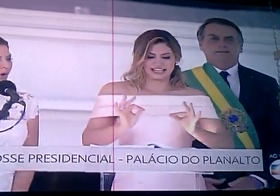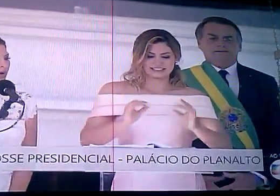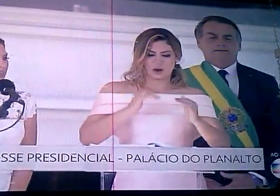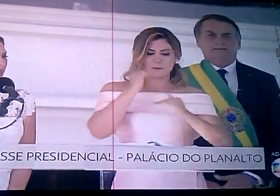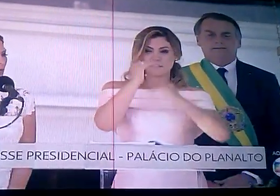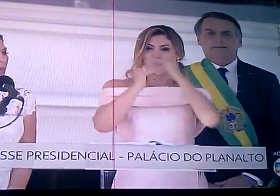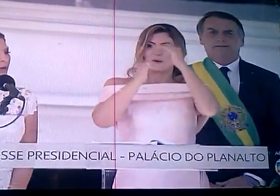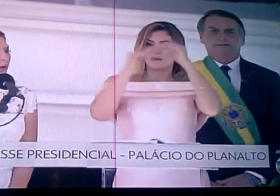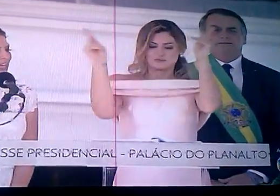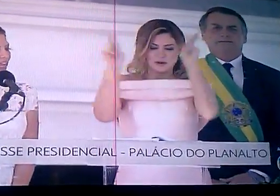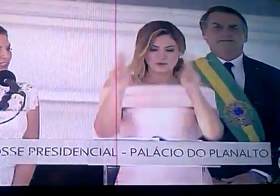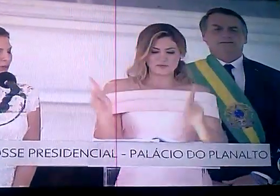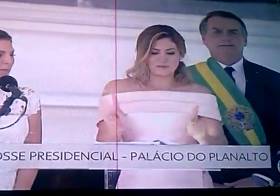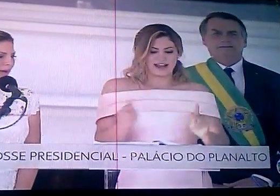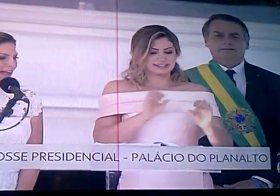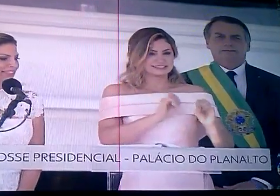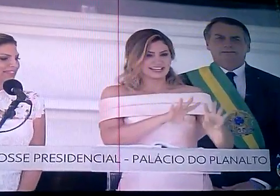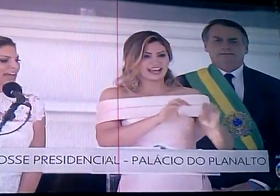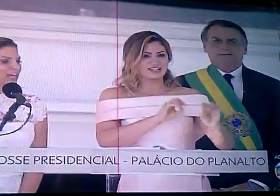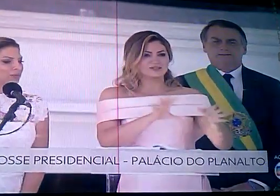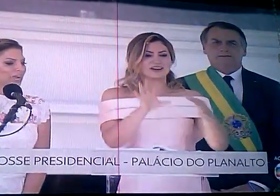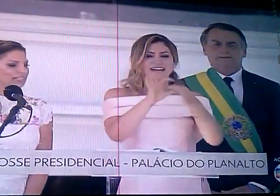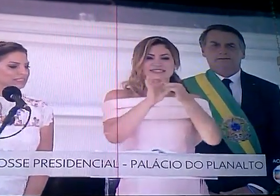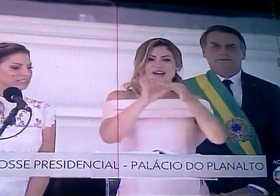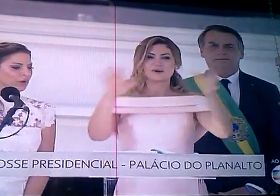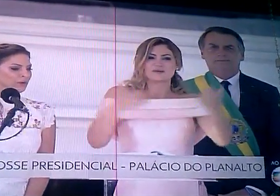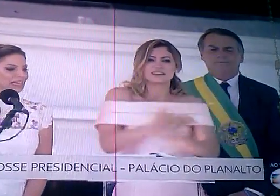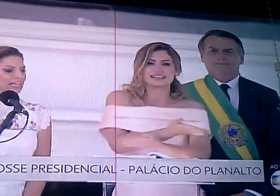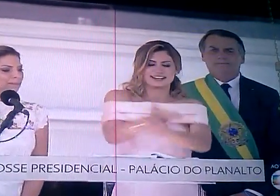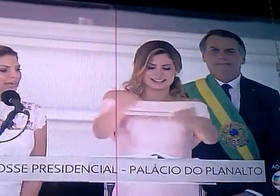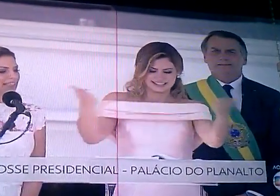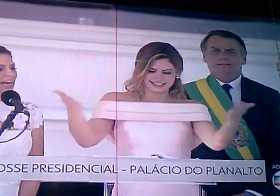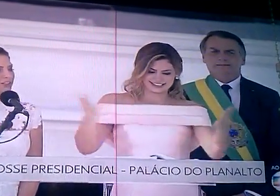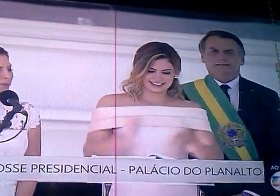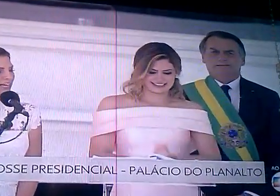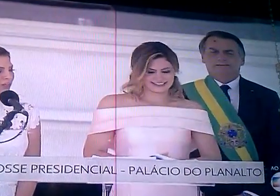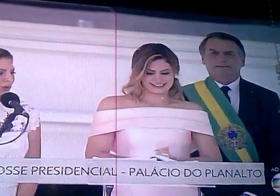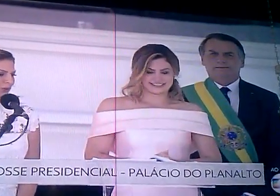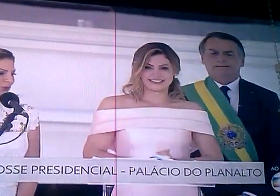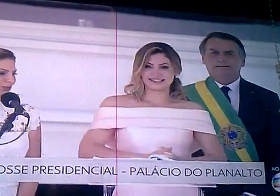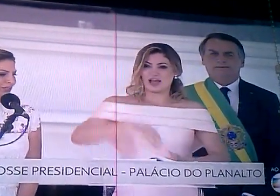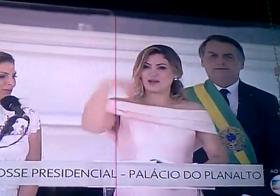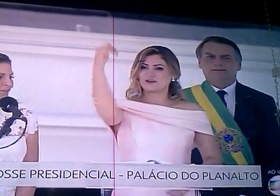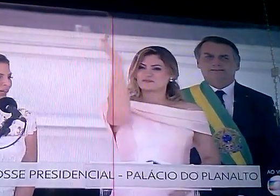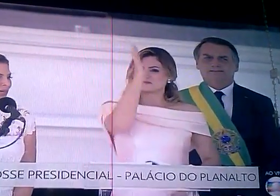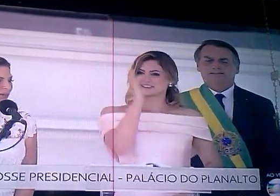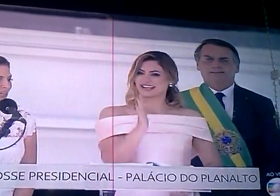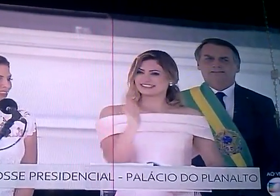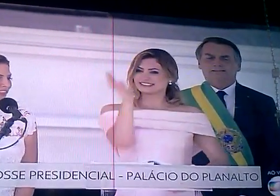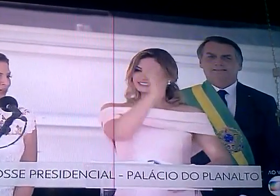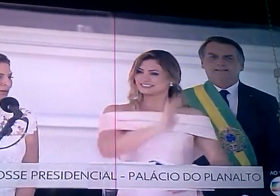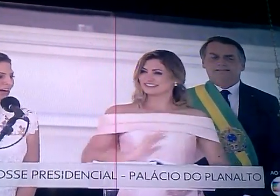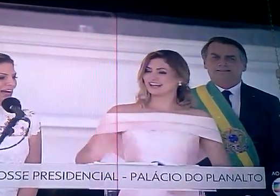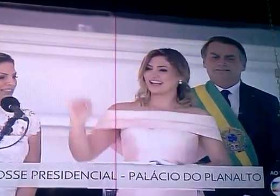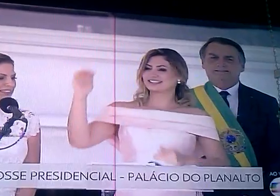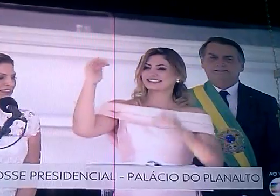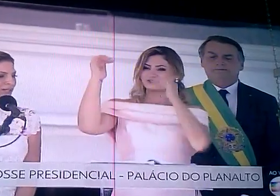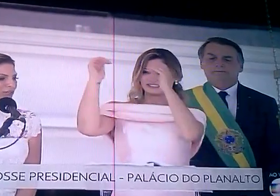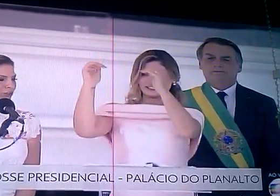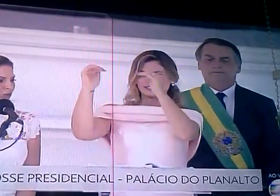ordem, progresso, paz, educação e liberdade para todos. Brasil acima de